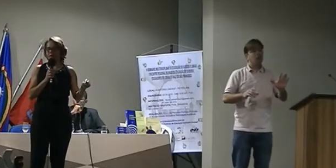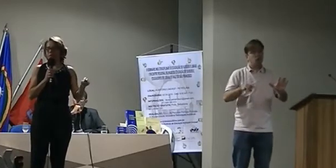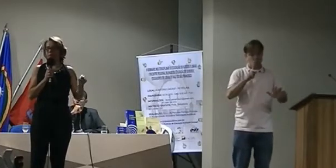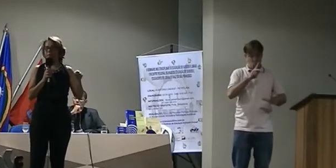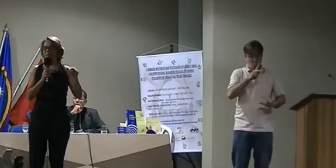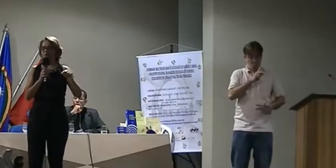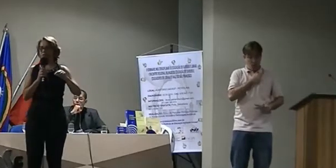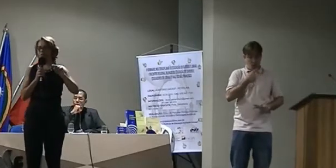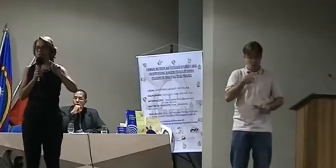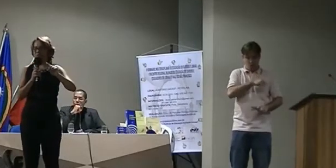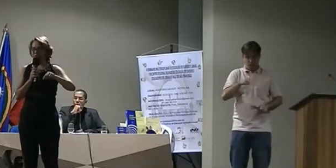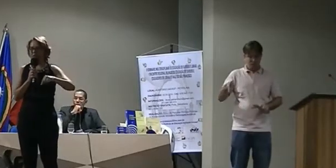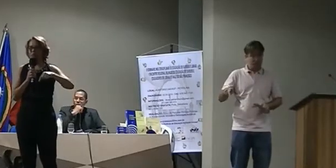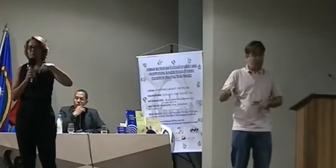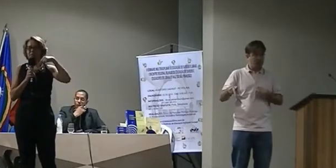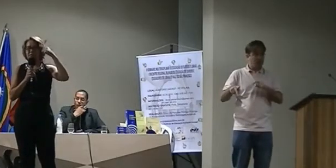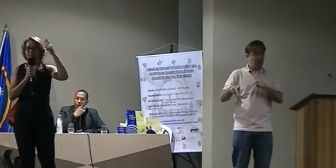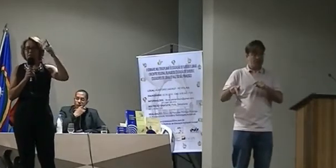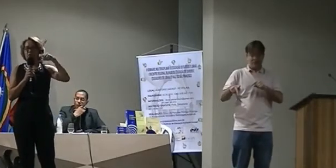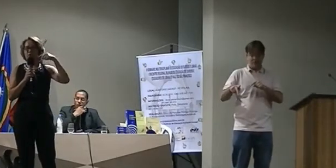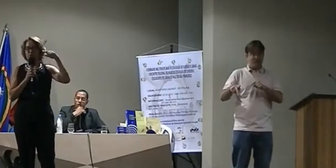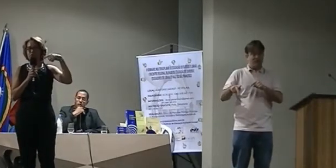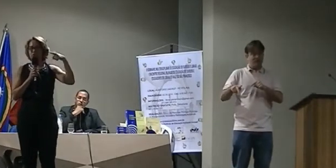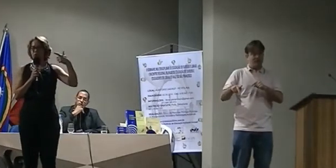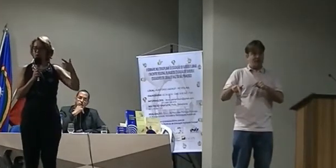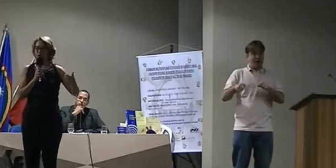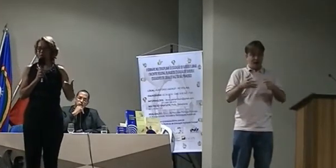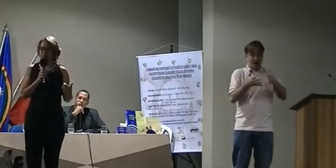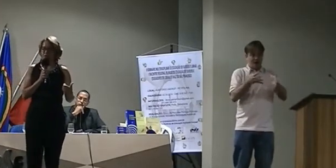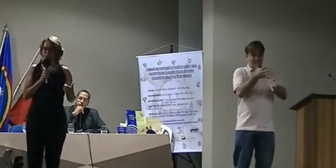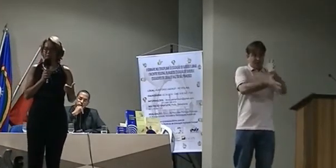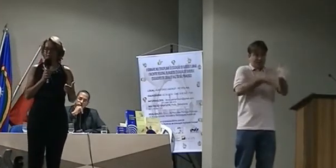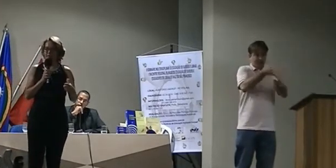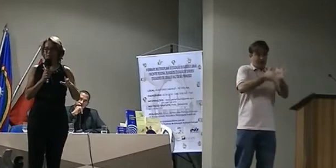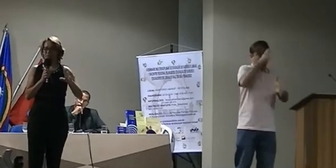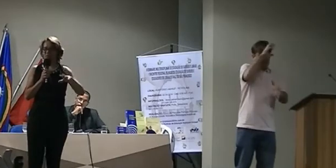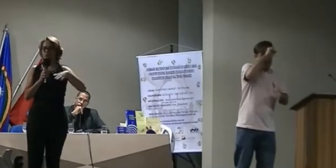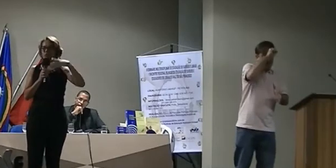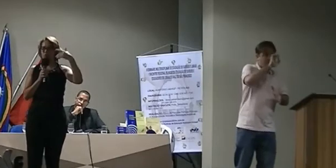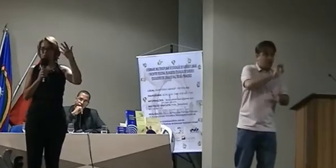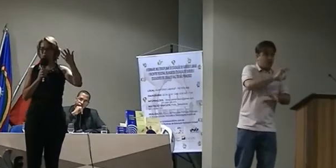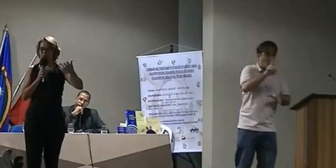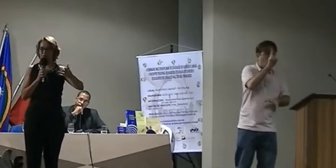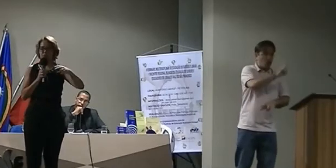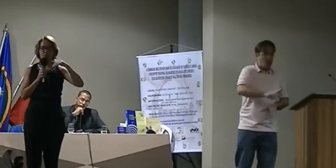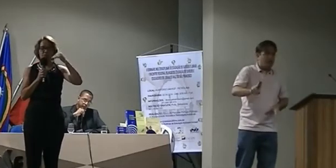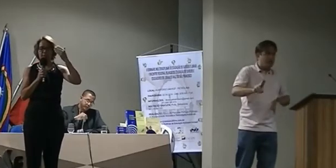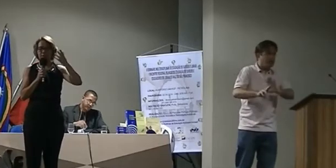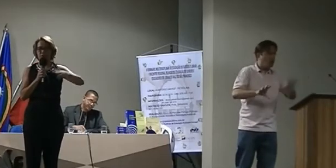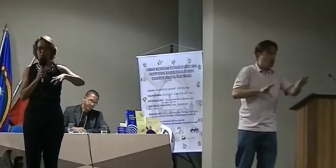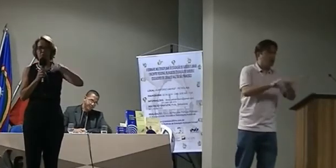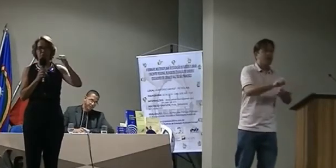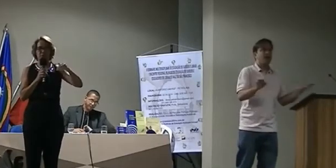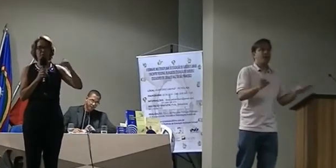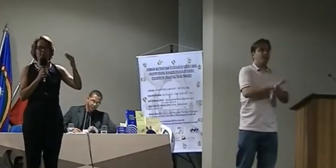Porque mesmo a gente tendo durante toda a nossa formação, todo ano, todo período, gente ter uma